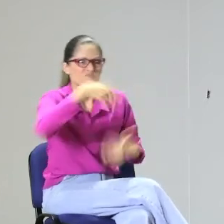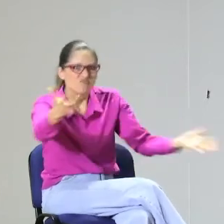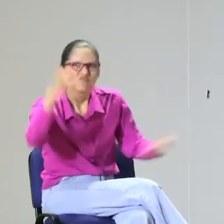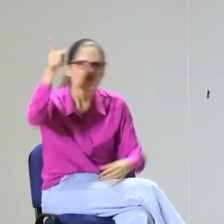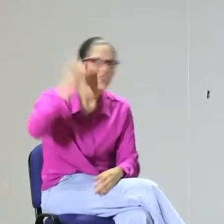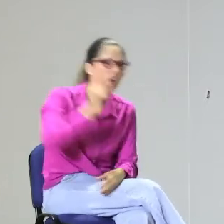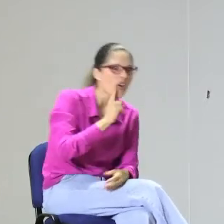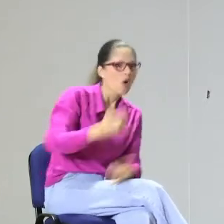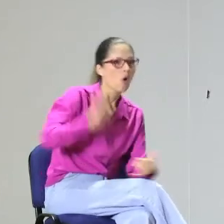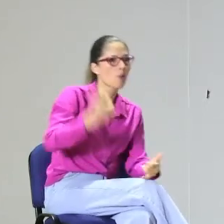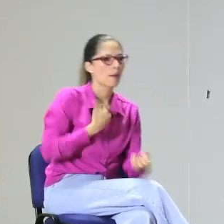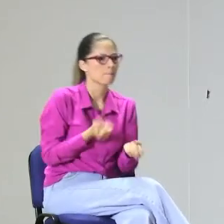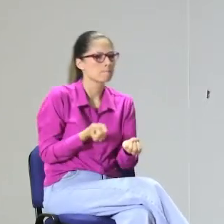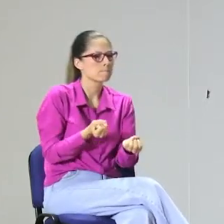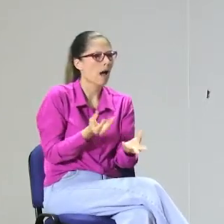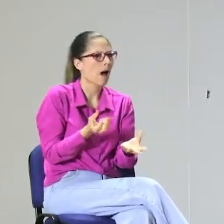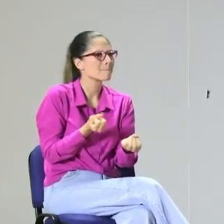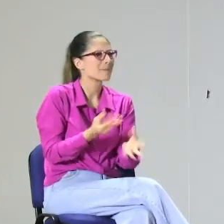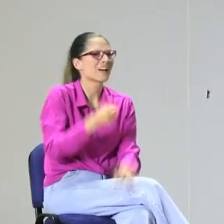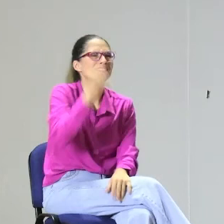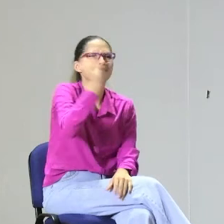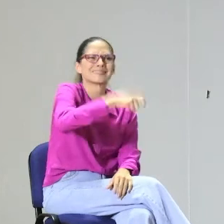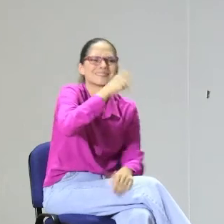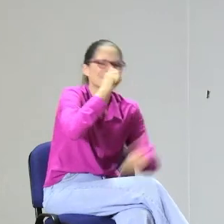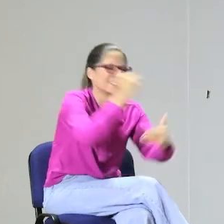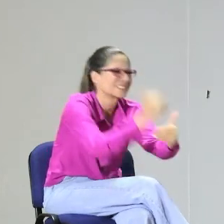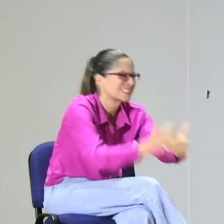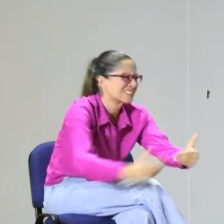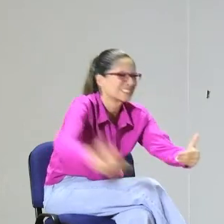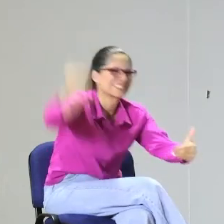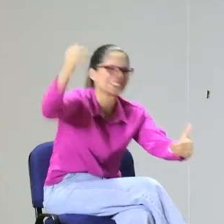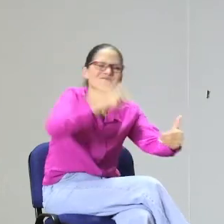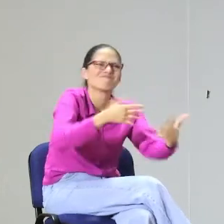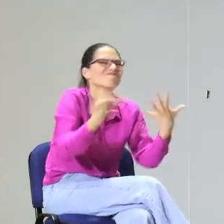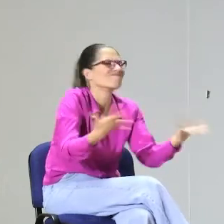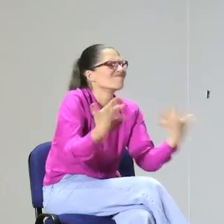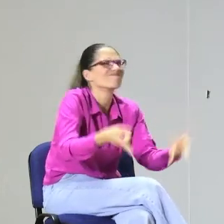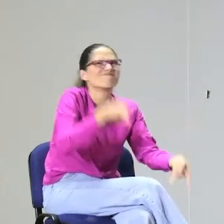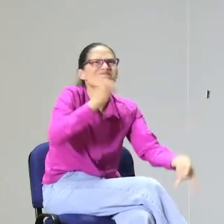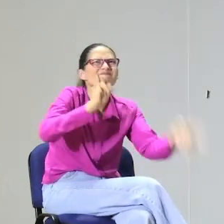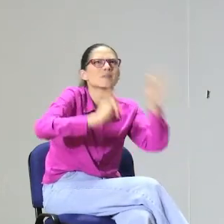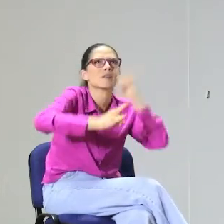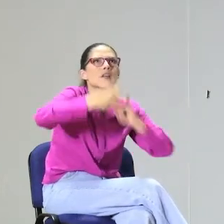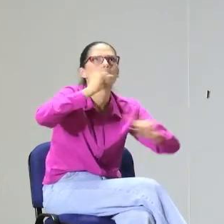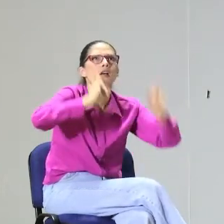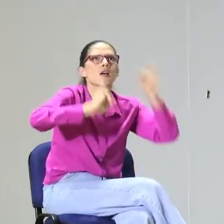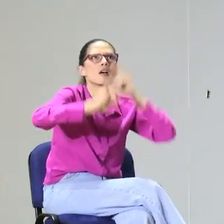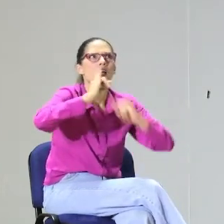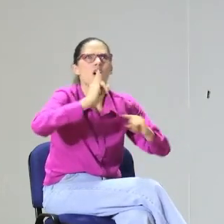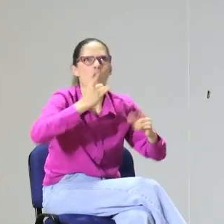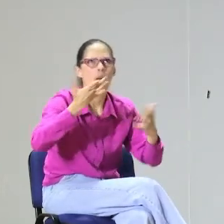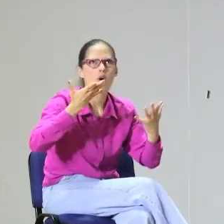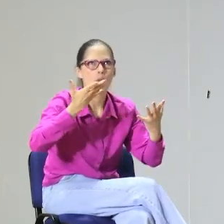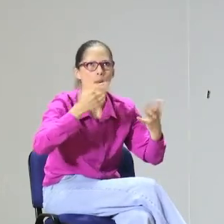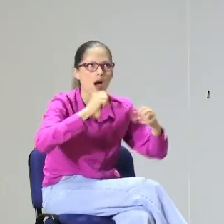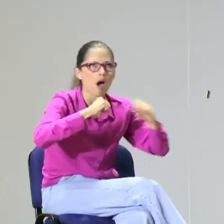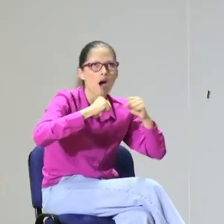interacción. Vea, les cuento, mi familia me pasó, miren este sordo joven, lo que le pasó o esta circunstancia que me pasó. Sí,